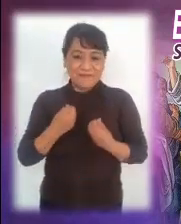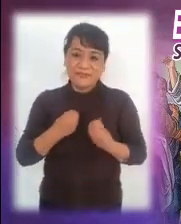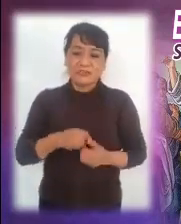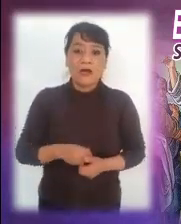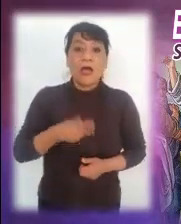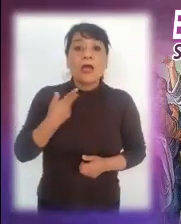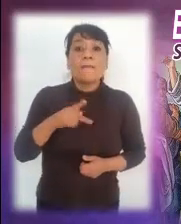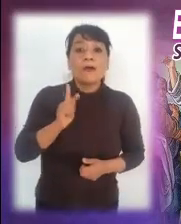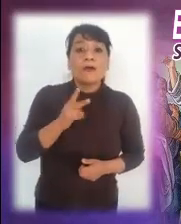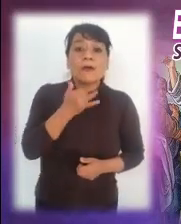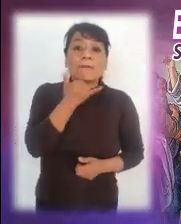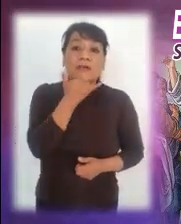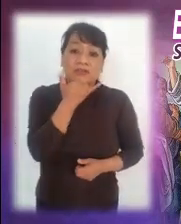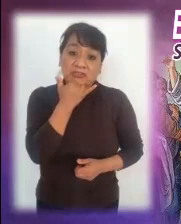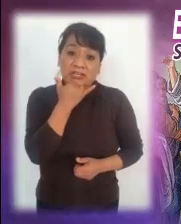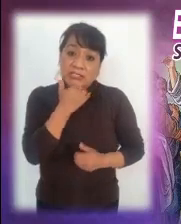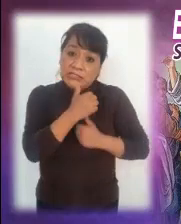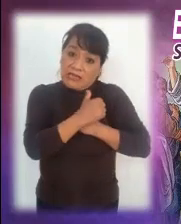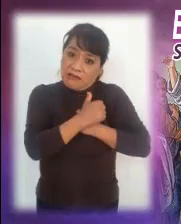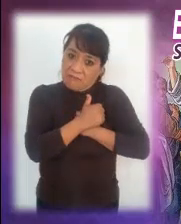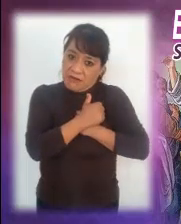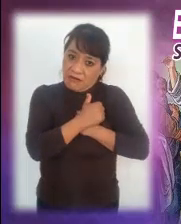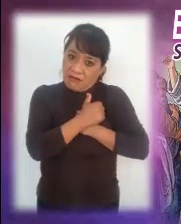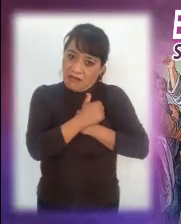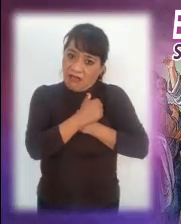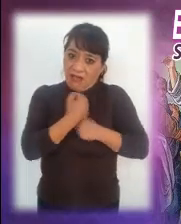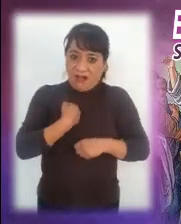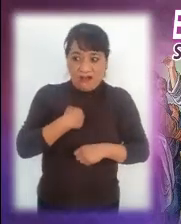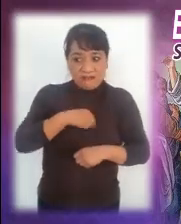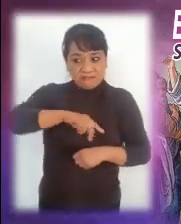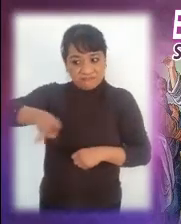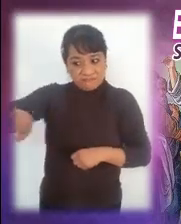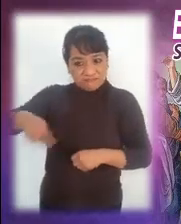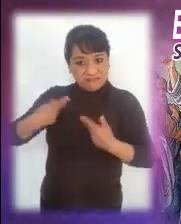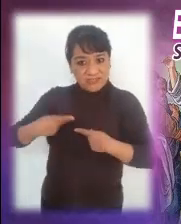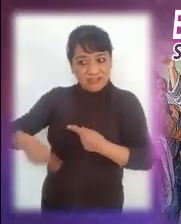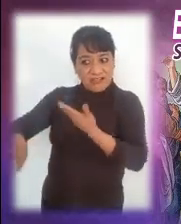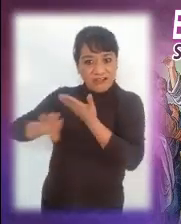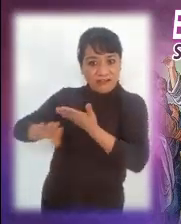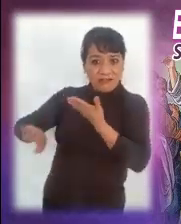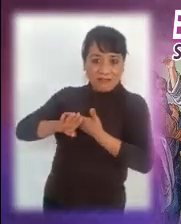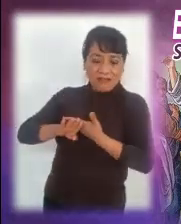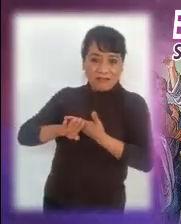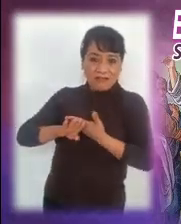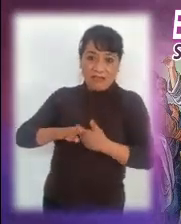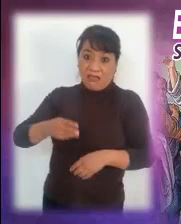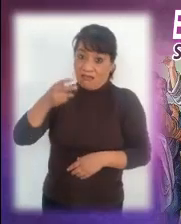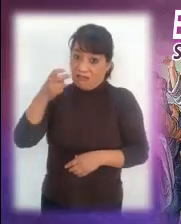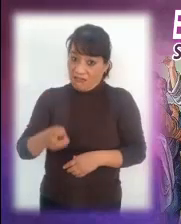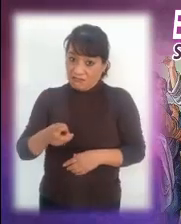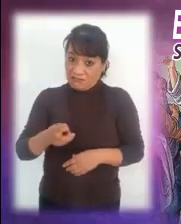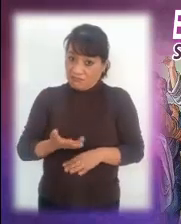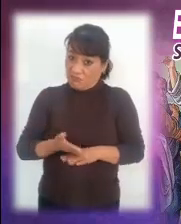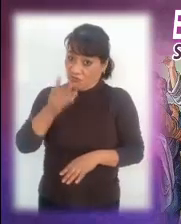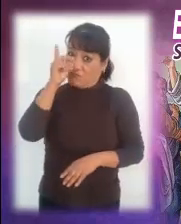pero perdonar y amar a los que nos han hecho algún daño realmente